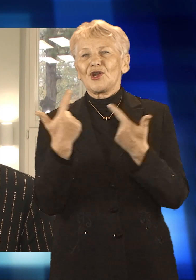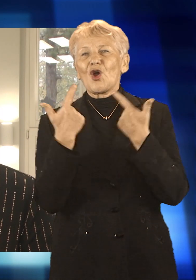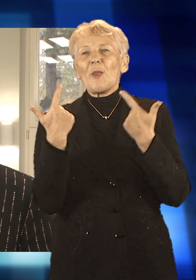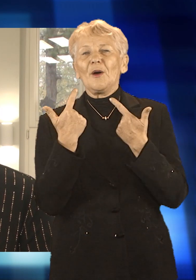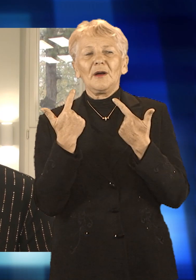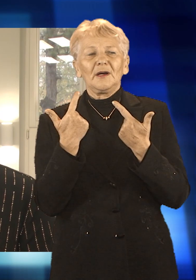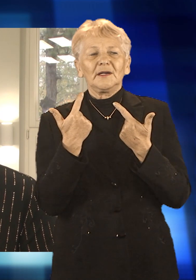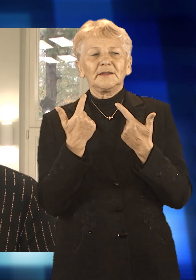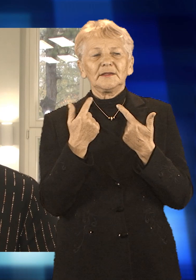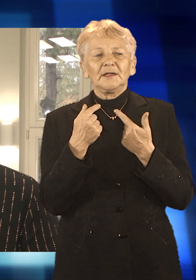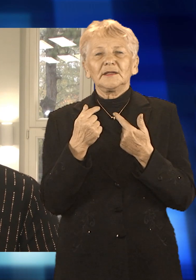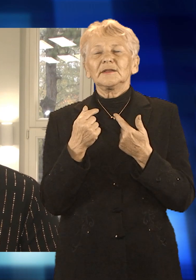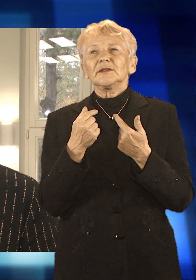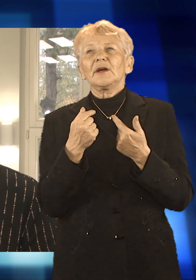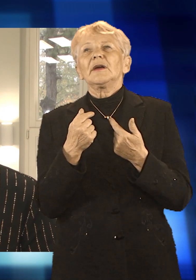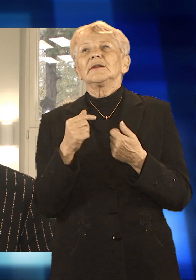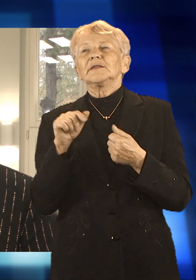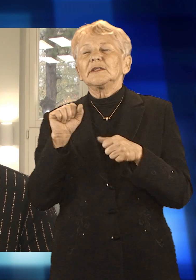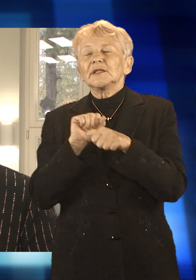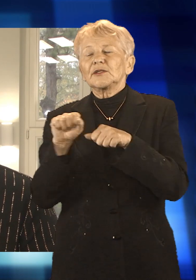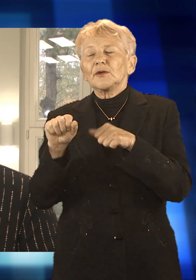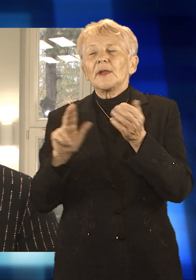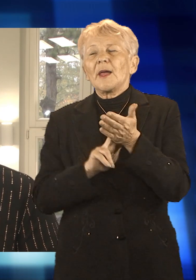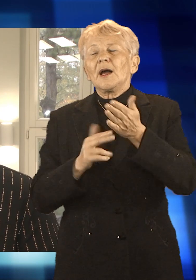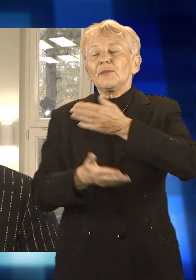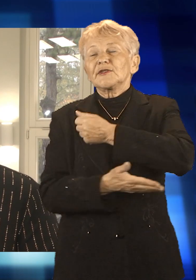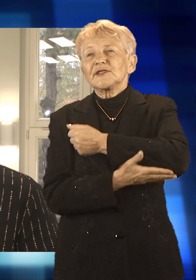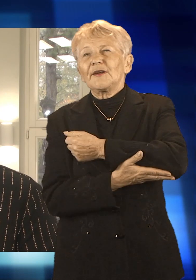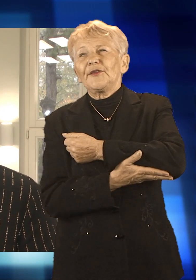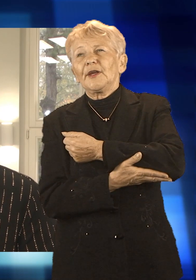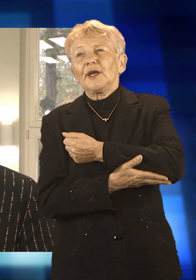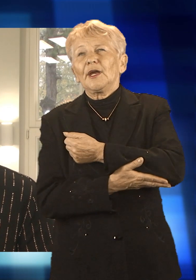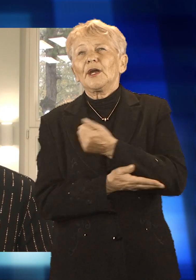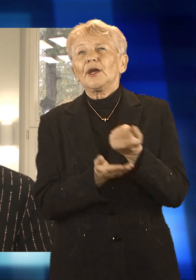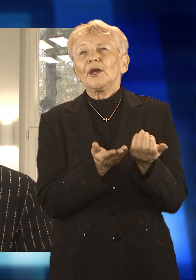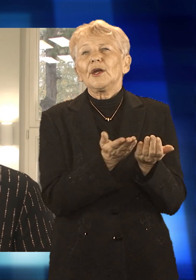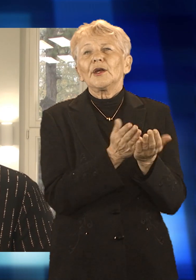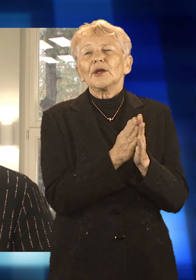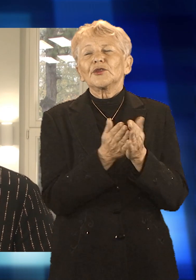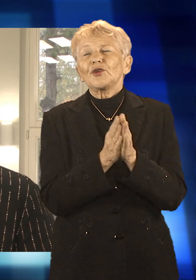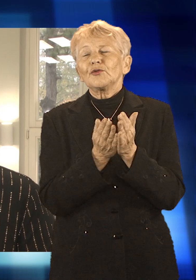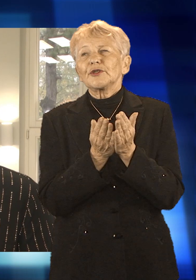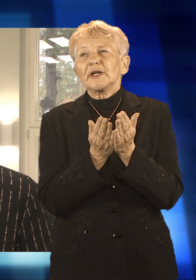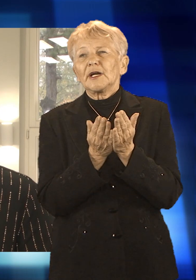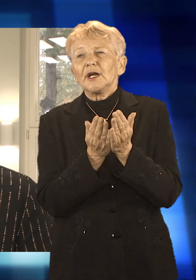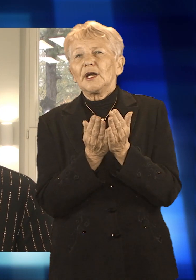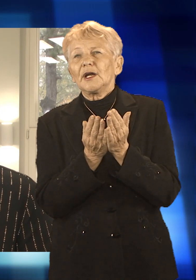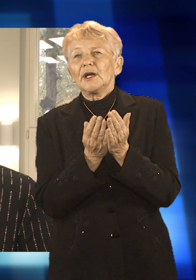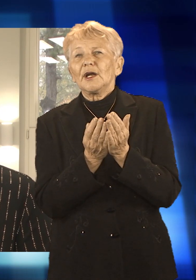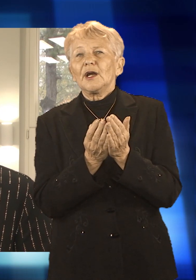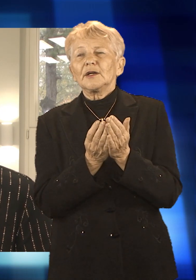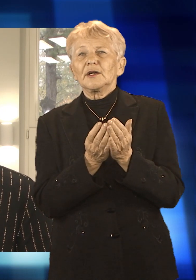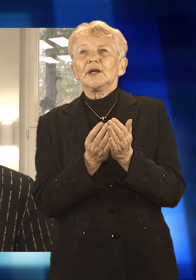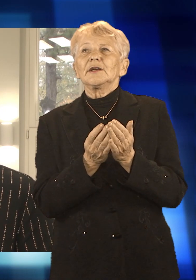Pod koniec listopada będziemy otwierać tę wystawę, więc cały grudzień będzie można oglądać prace rysunkowe,